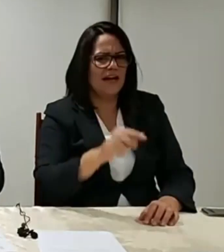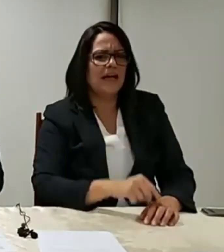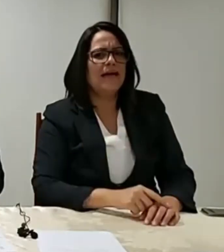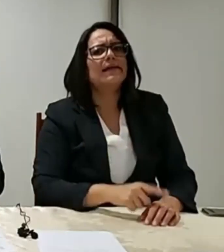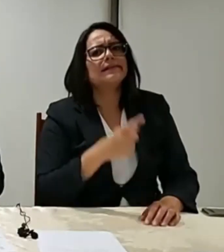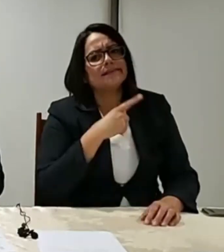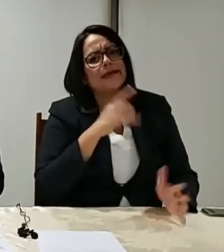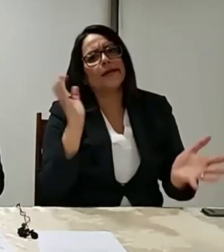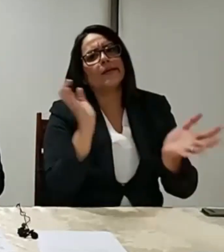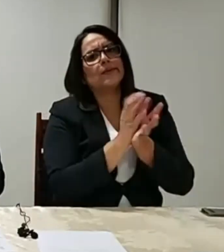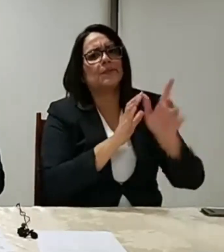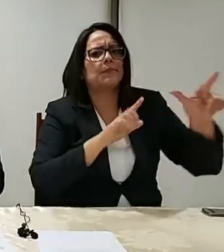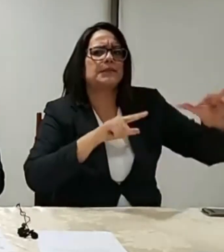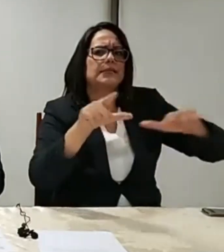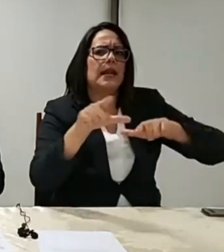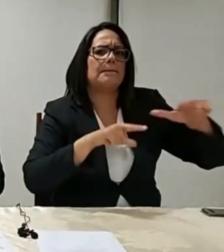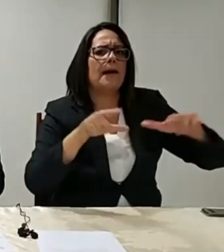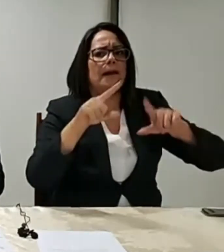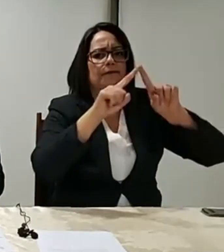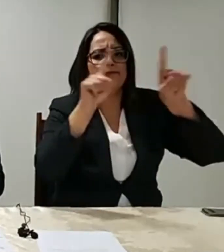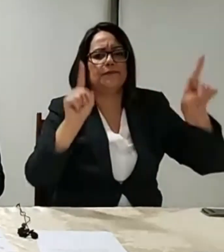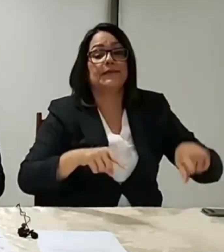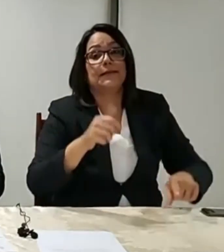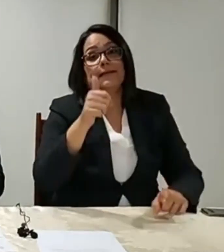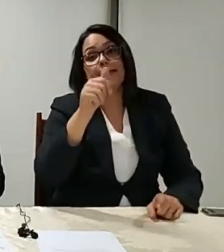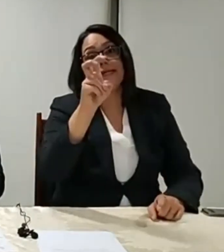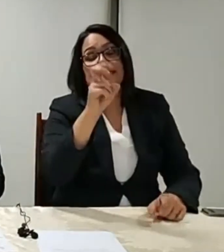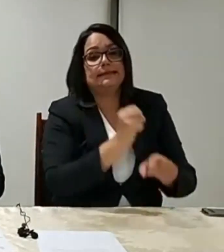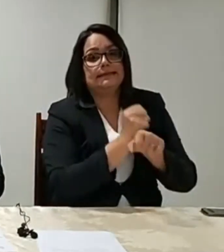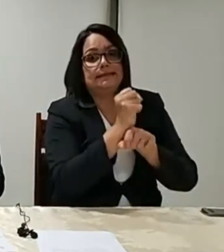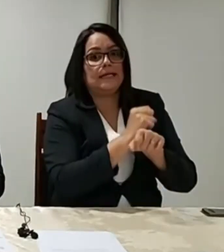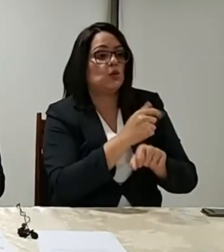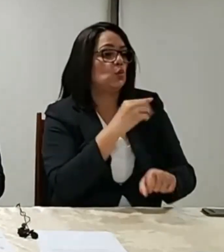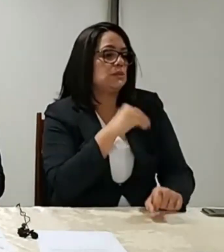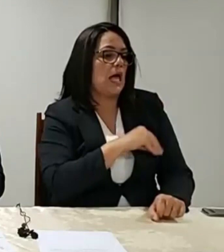Não existe isso. E essa PEC é para situações emergenciais.